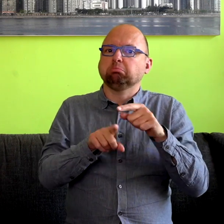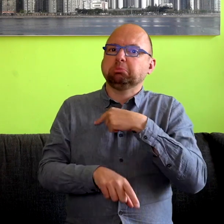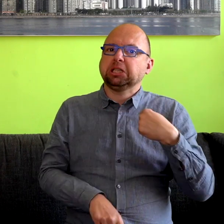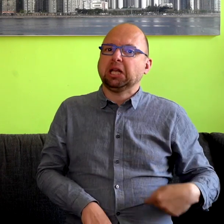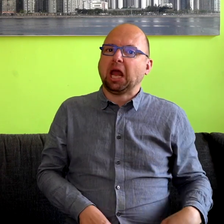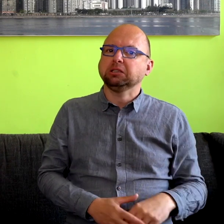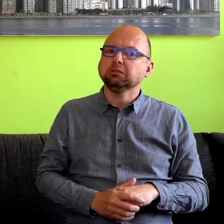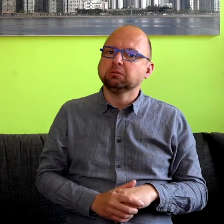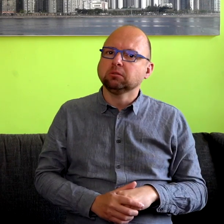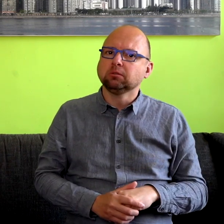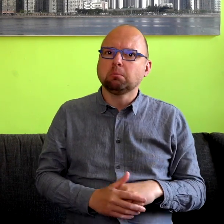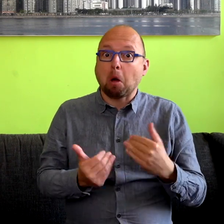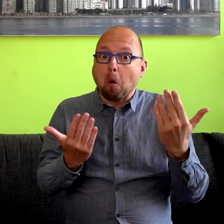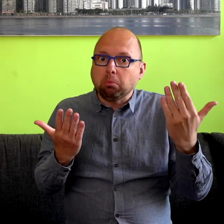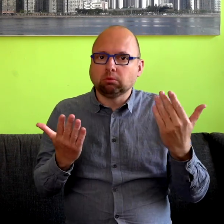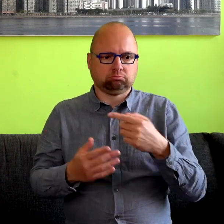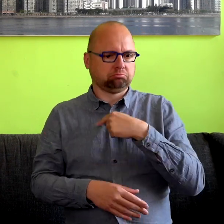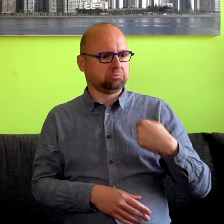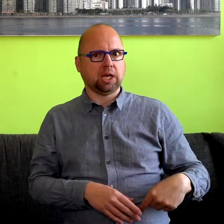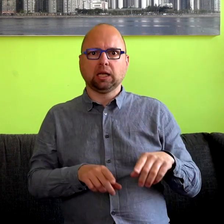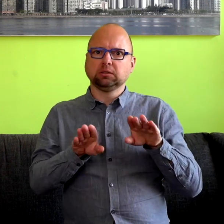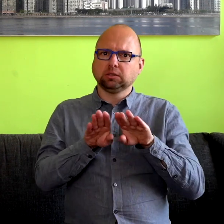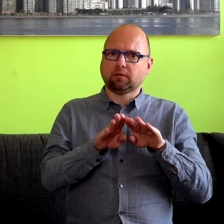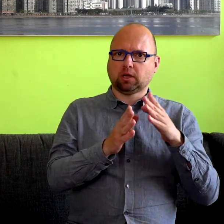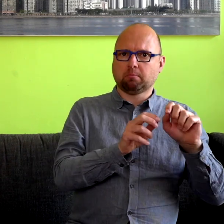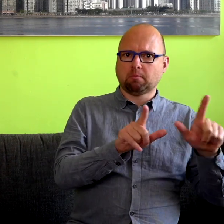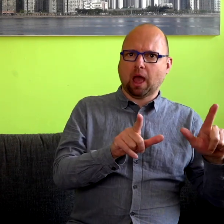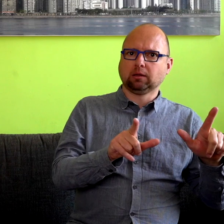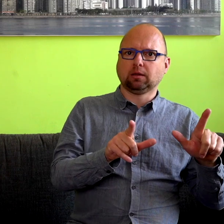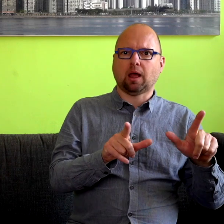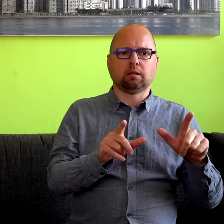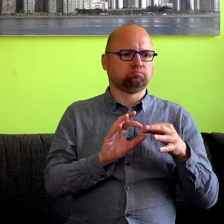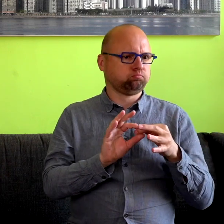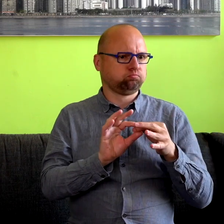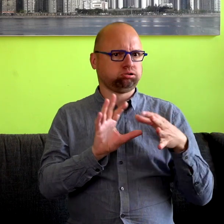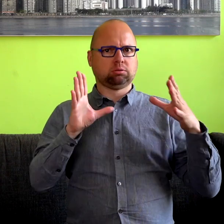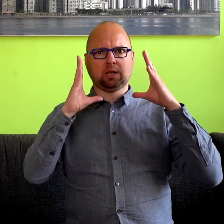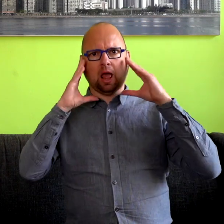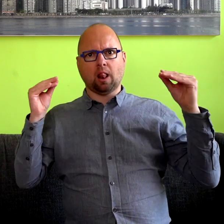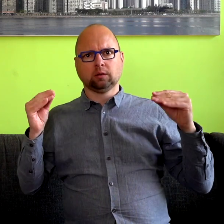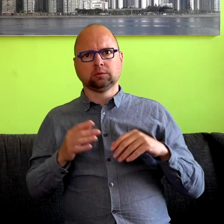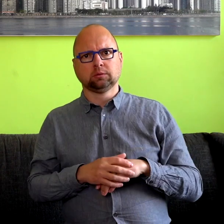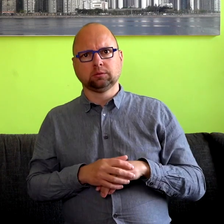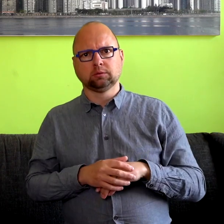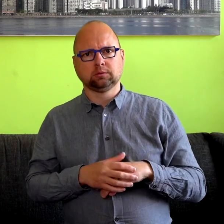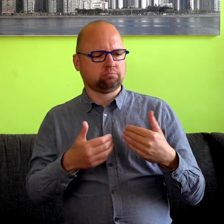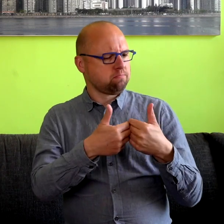Waarom zeg ik Chinees? Nou, Chinees is ook een taal die helemaal niks met het Nederlands te maken heeft. Zowel qua woordenschat als grammatica heel ver